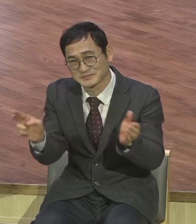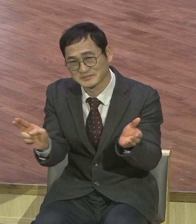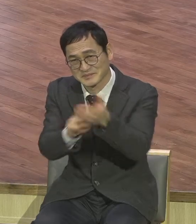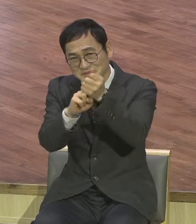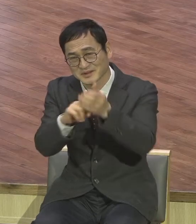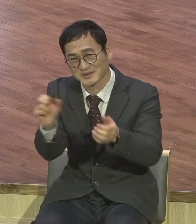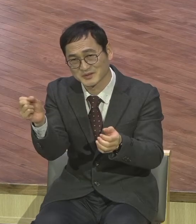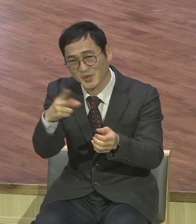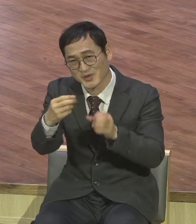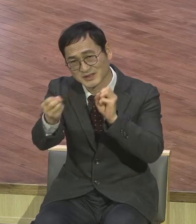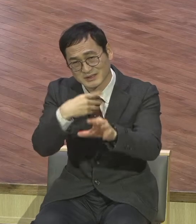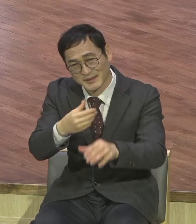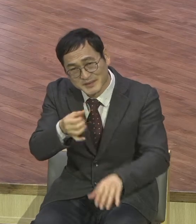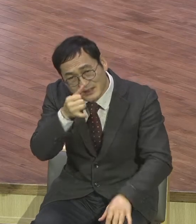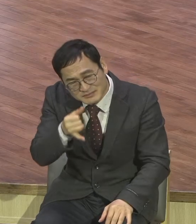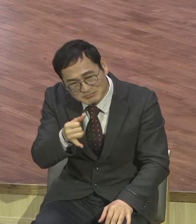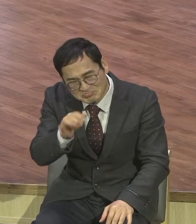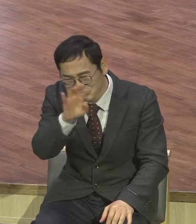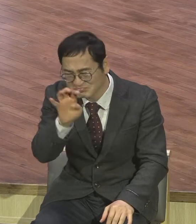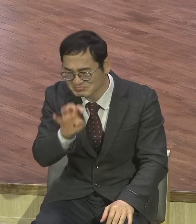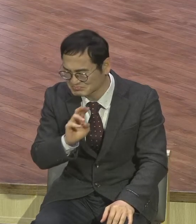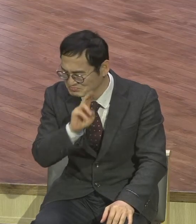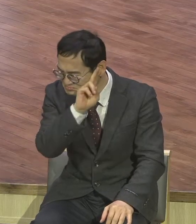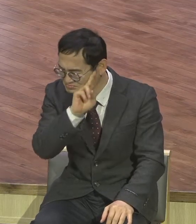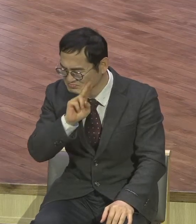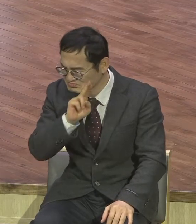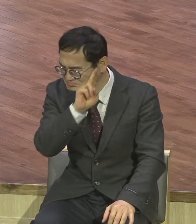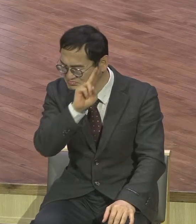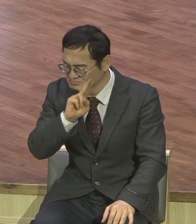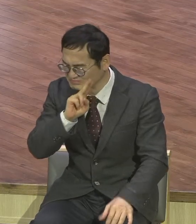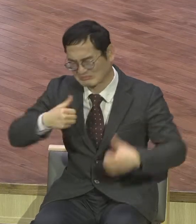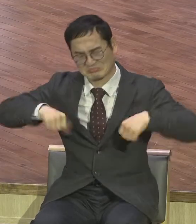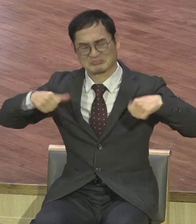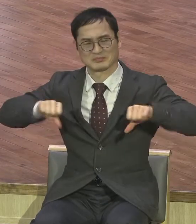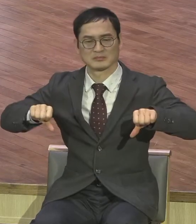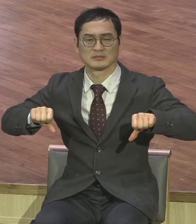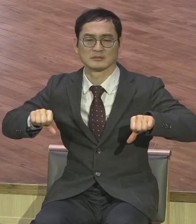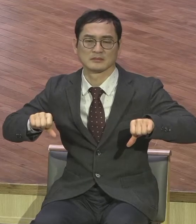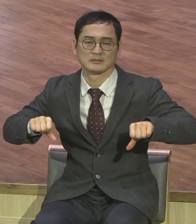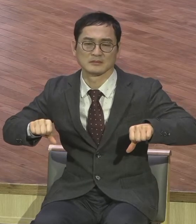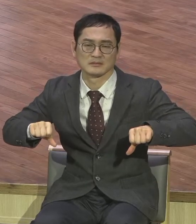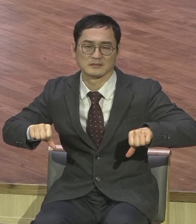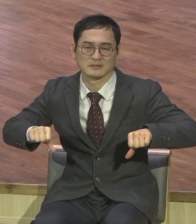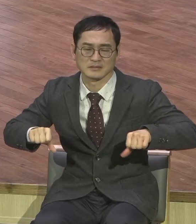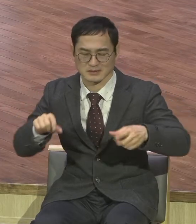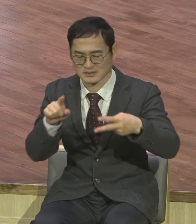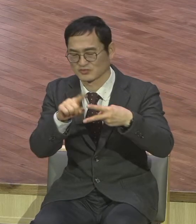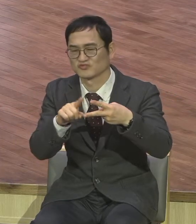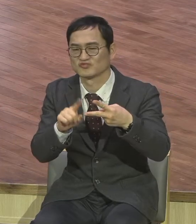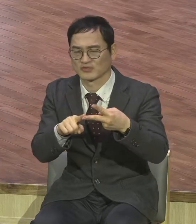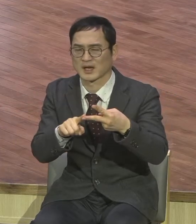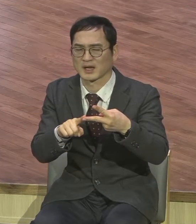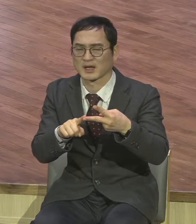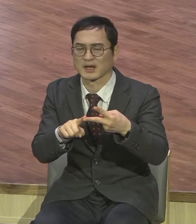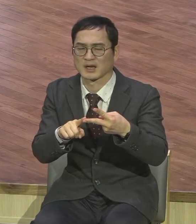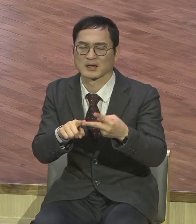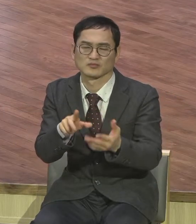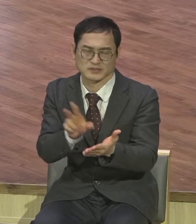채워버려. 그래서 일단 뭐예요. 시작하는 게 중요합니다. 시작하는 거. 시작하는 거.